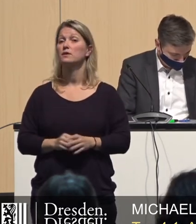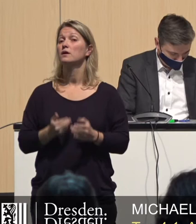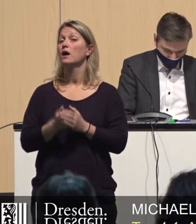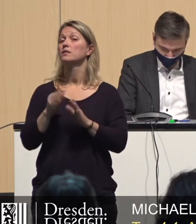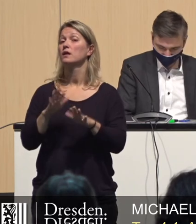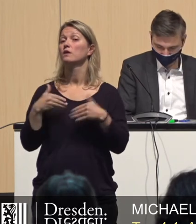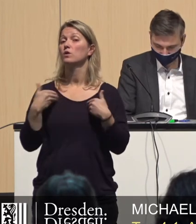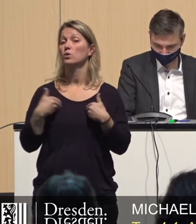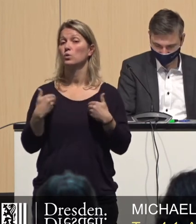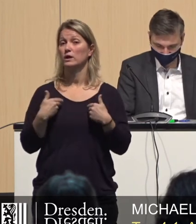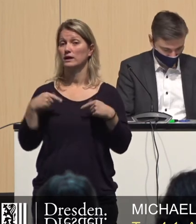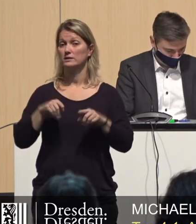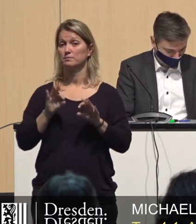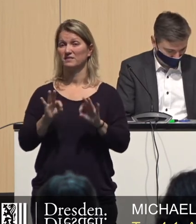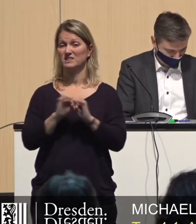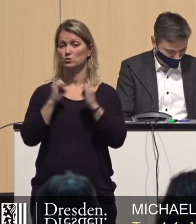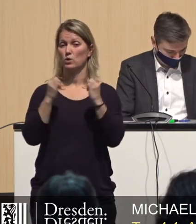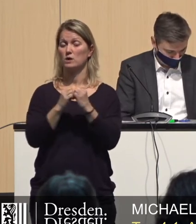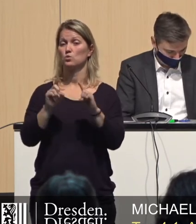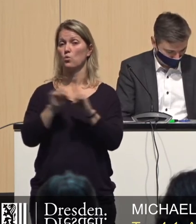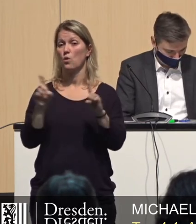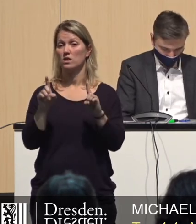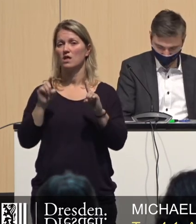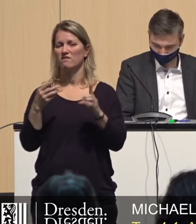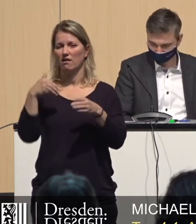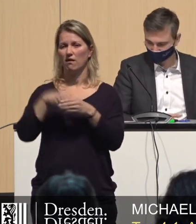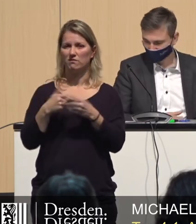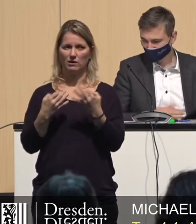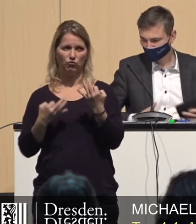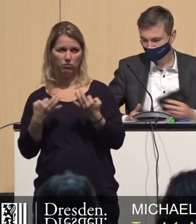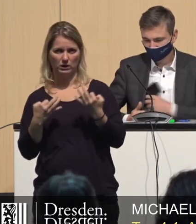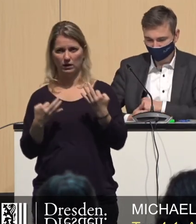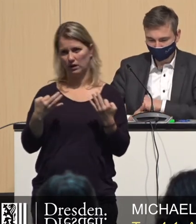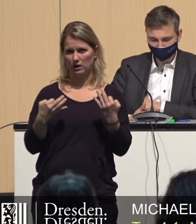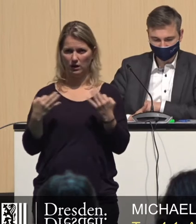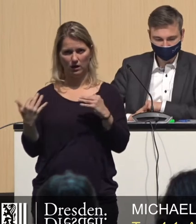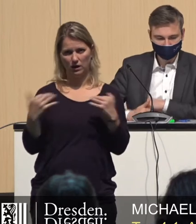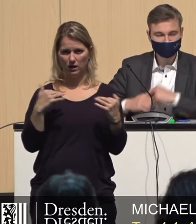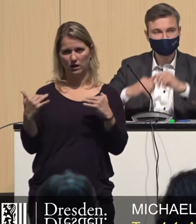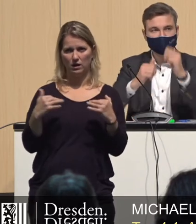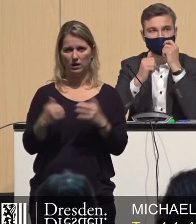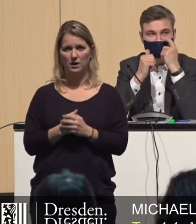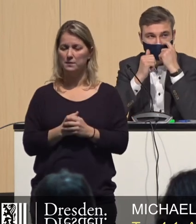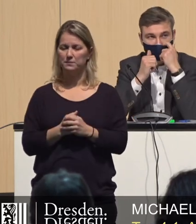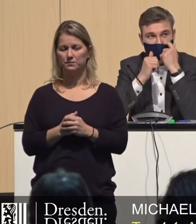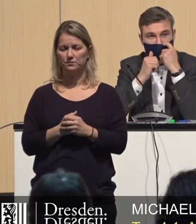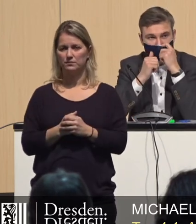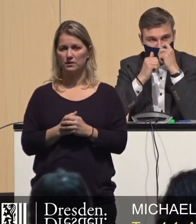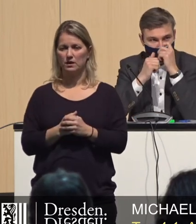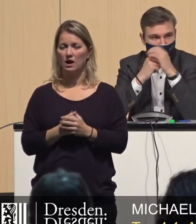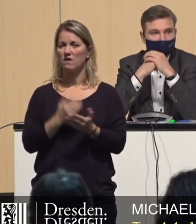dass wir heute nicht in die Situation geraten, wieder irgendwelche Spielchen zu spielen, weil das ist meines Erachtens die